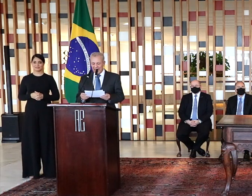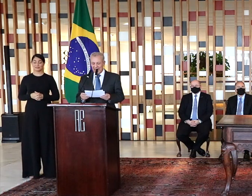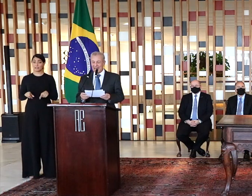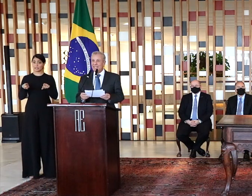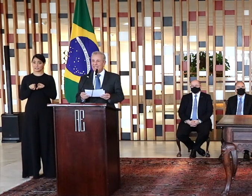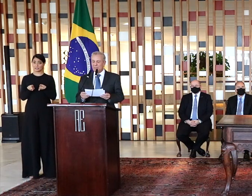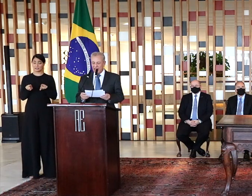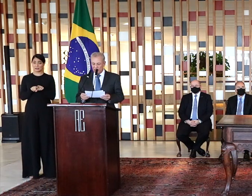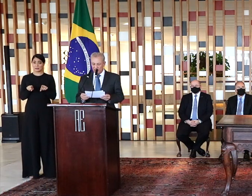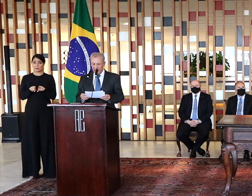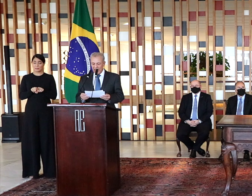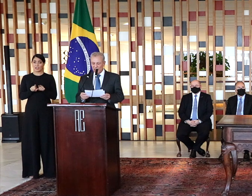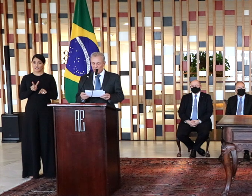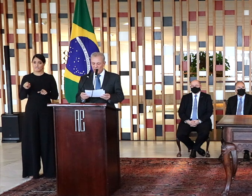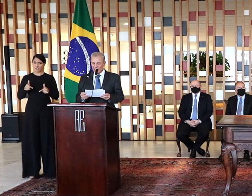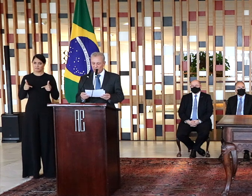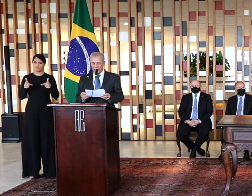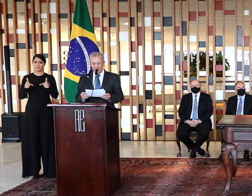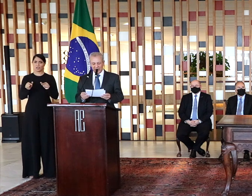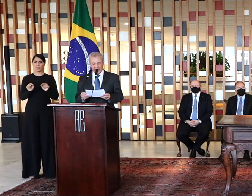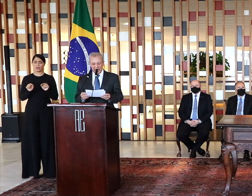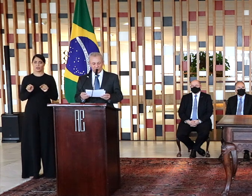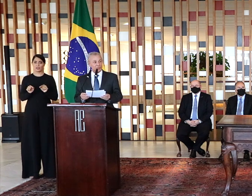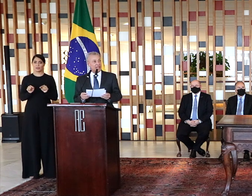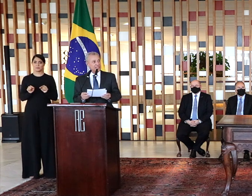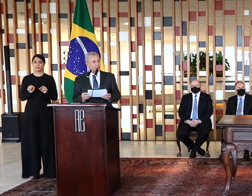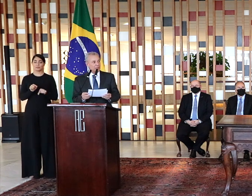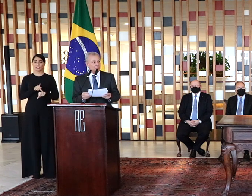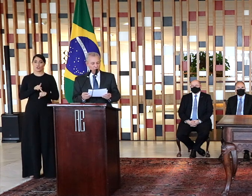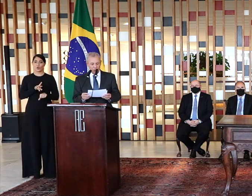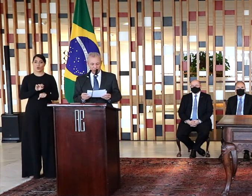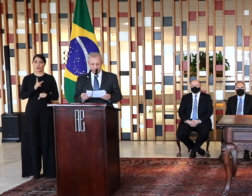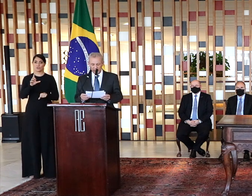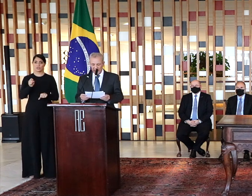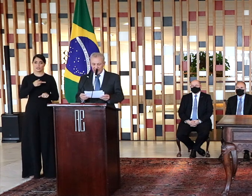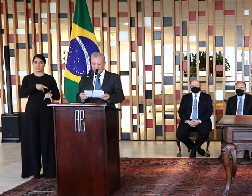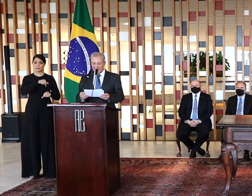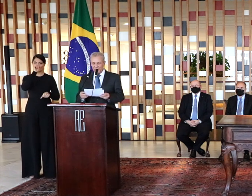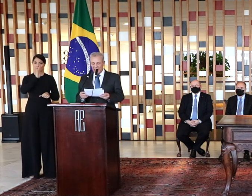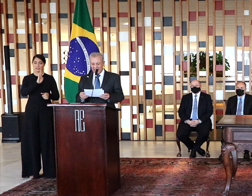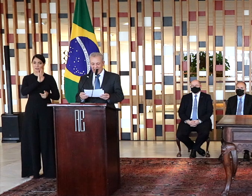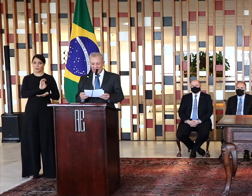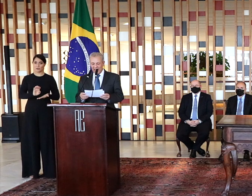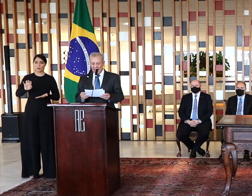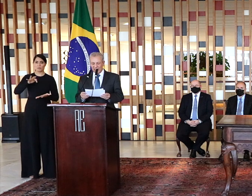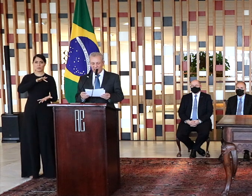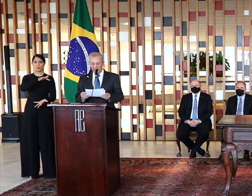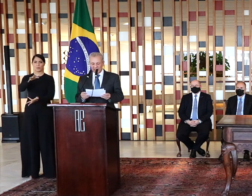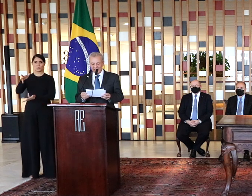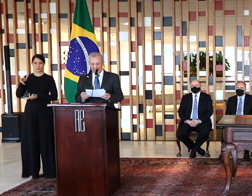projetar ainda mais as rochas ornamentais do Brasil para o mundo. Disseminará